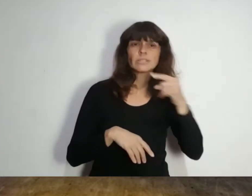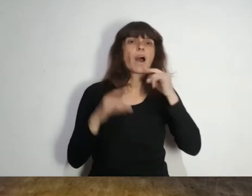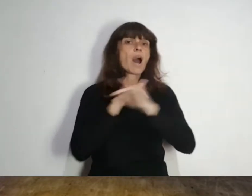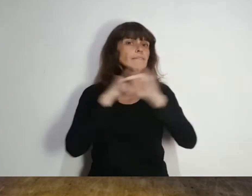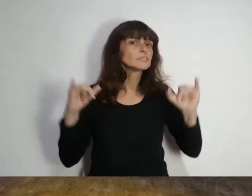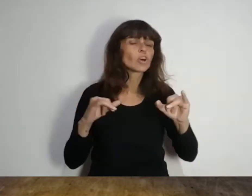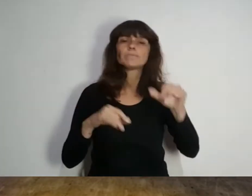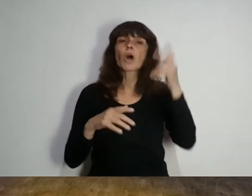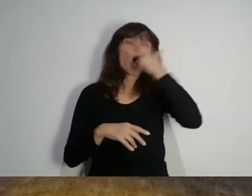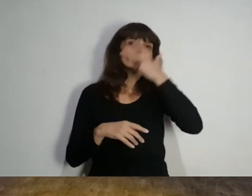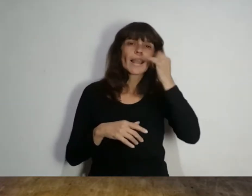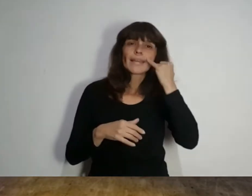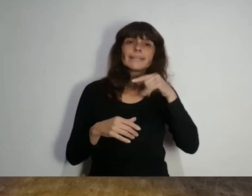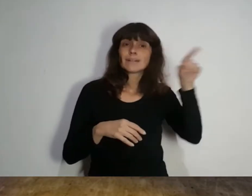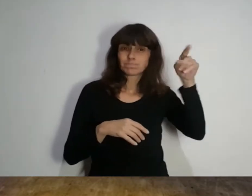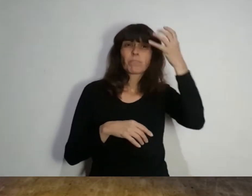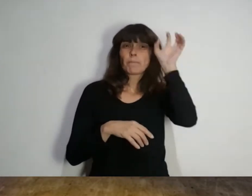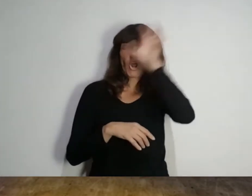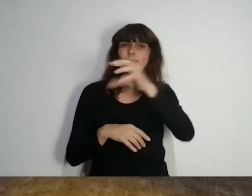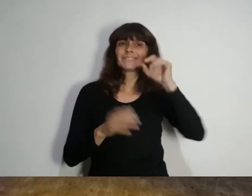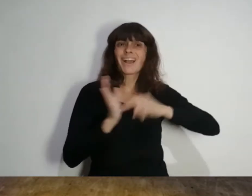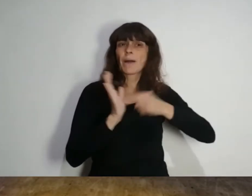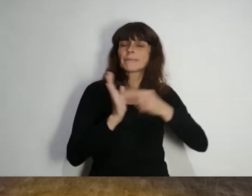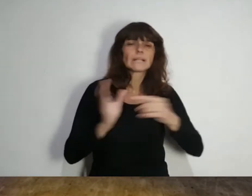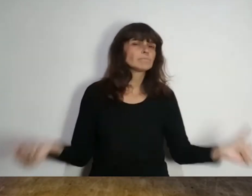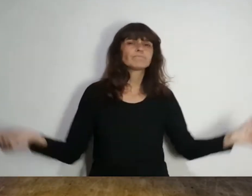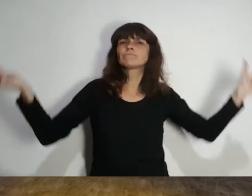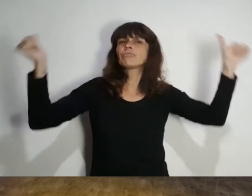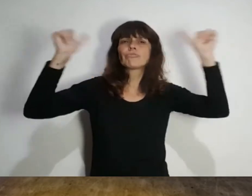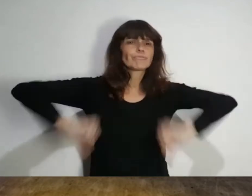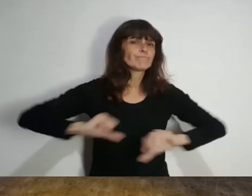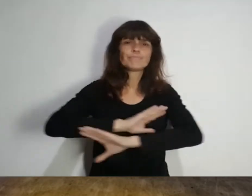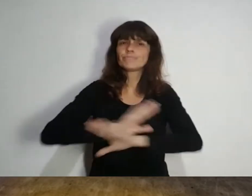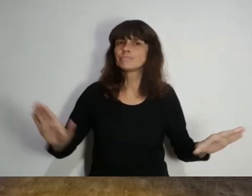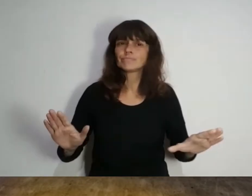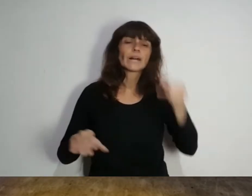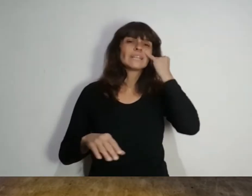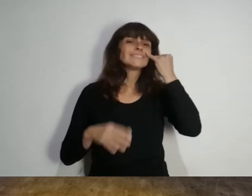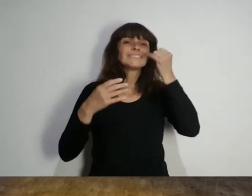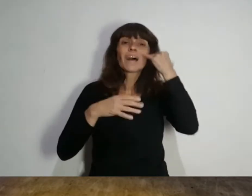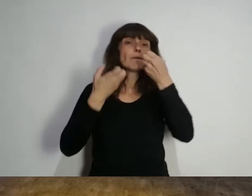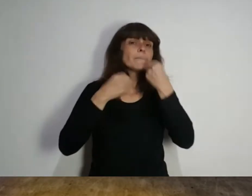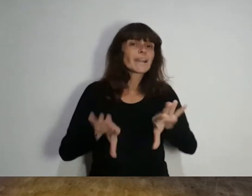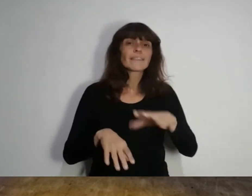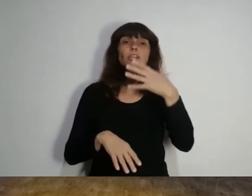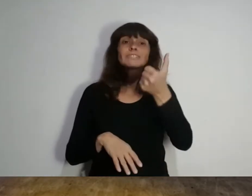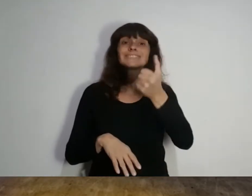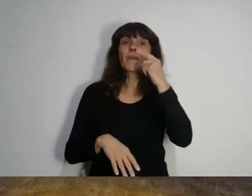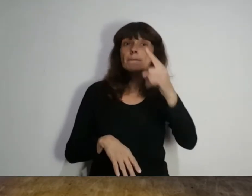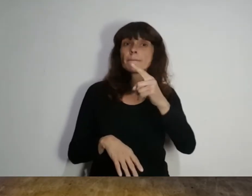hotelería en el Gran Mendoza y la capital provincial se está fundiendo y afirmó que se perdieron 6